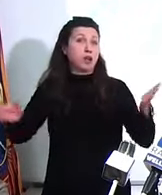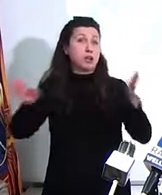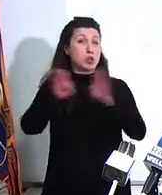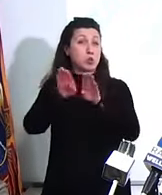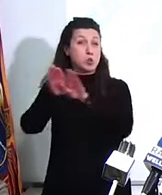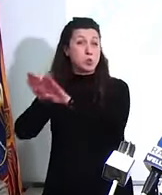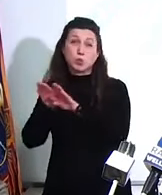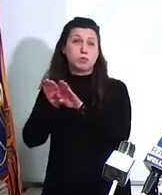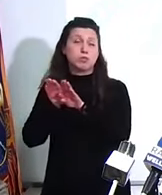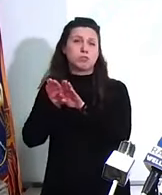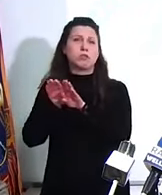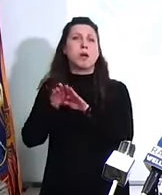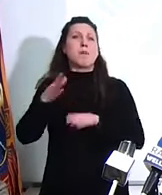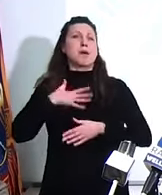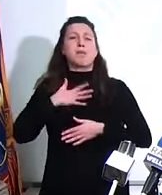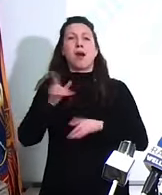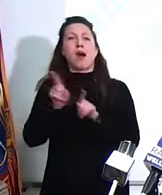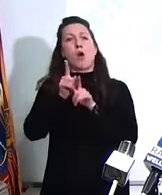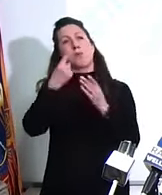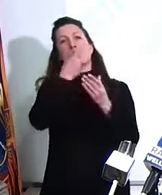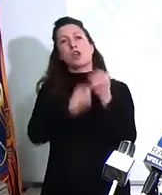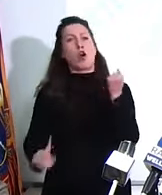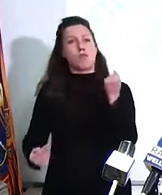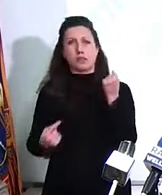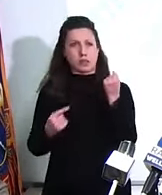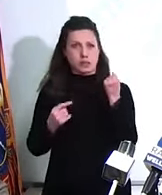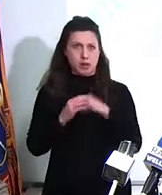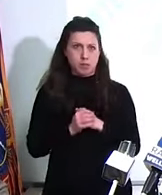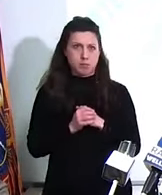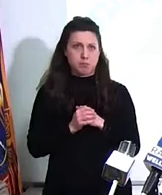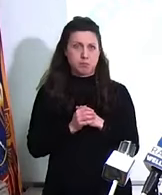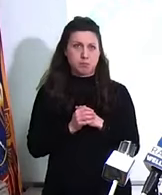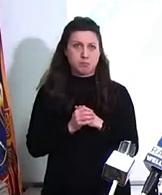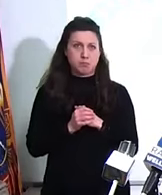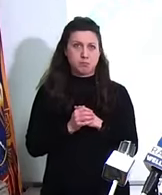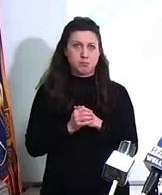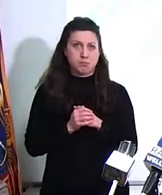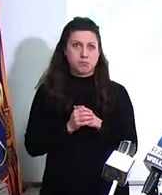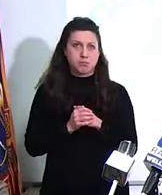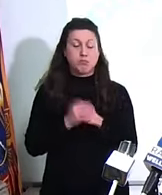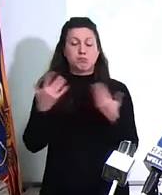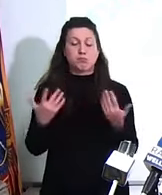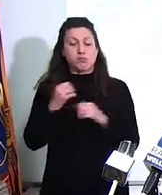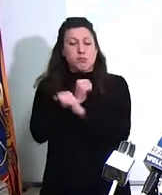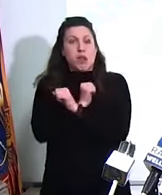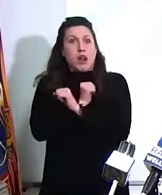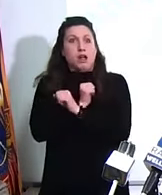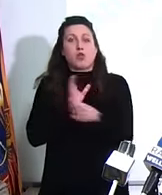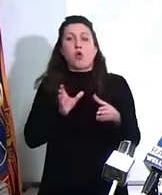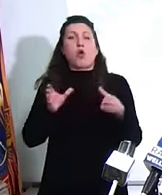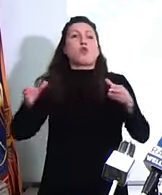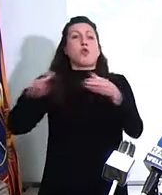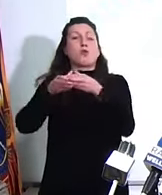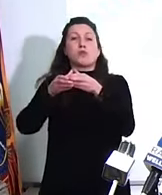grande progetto. E penso che la comunità debba essere messa in sicurezza, ed è esattamente la scelta che ho fatto,